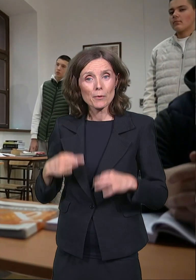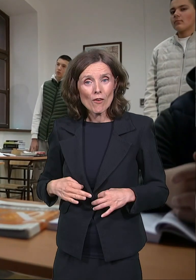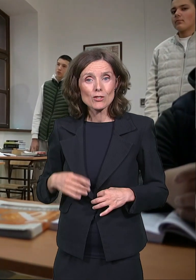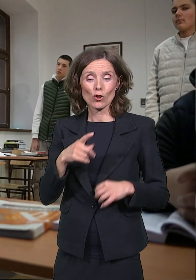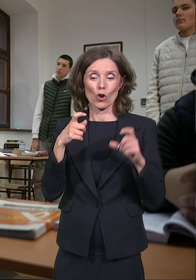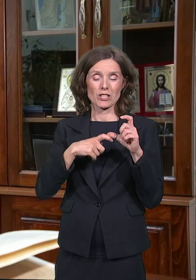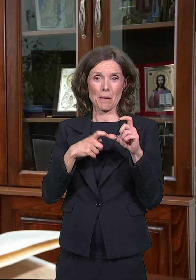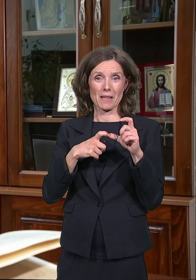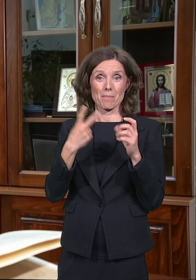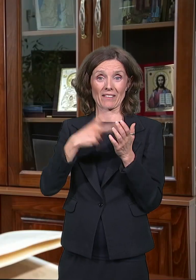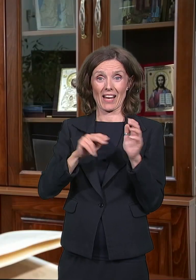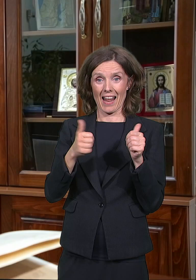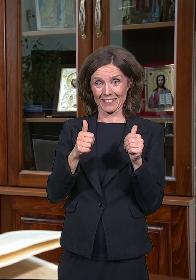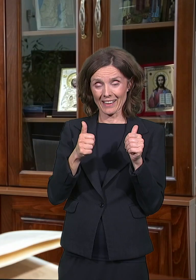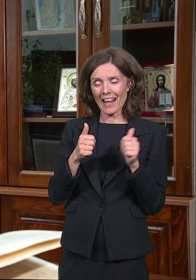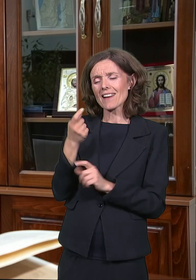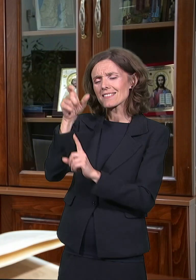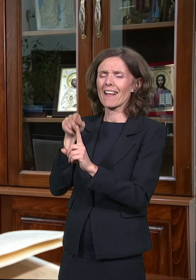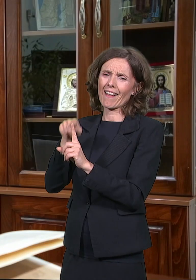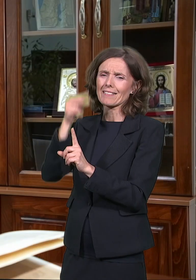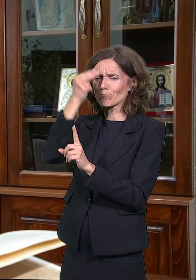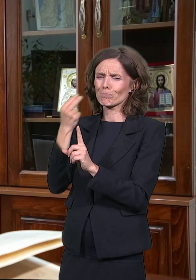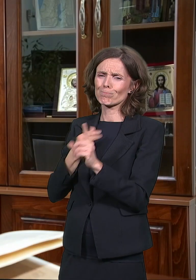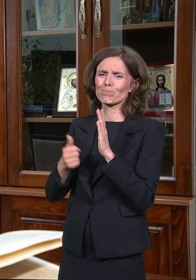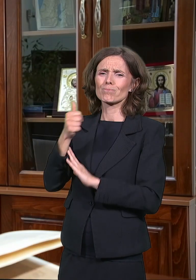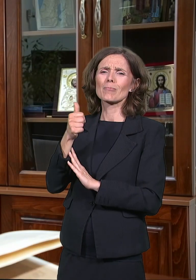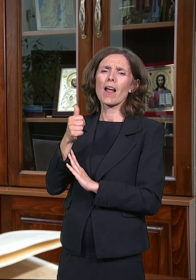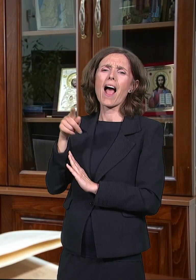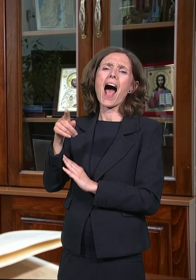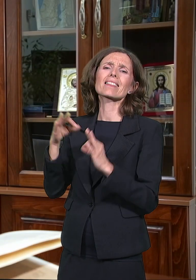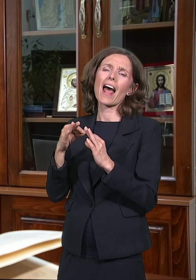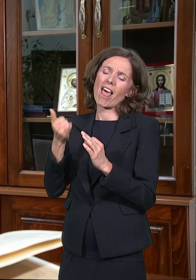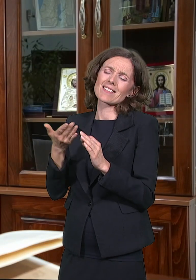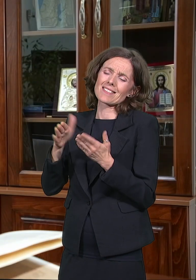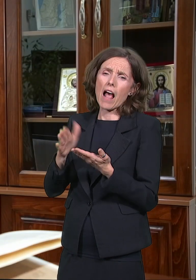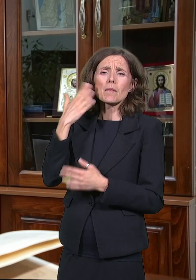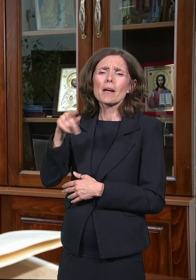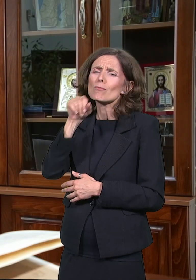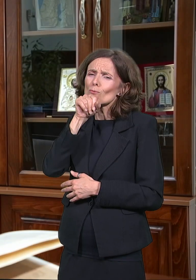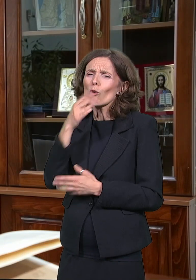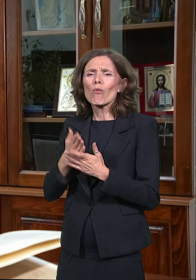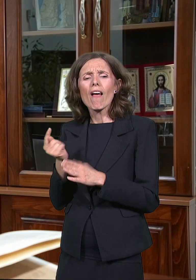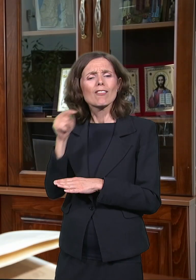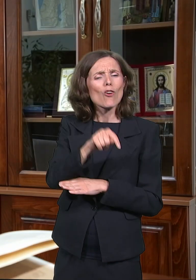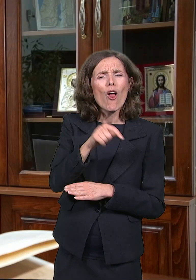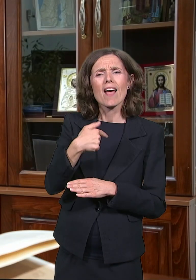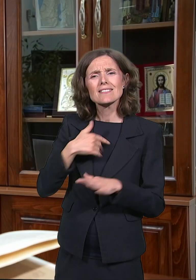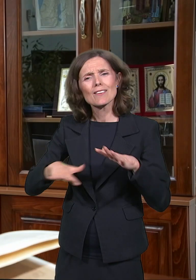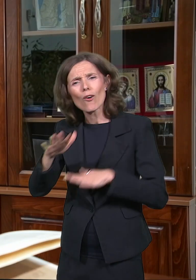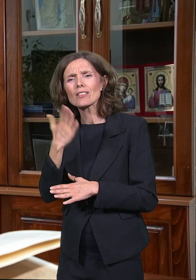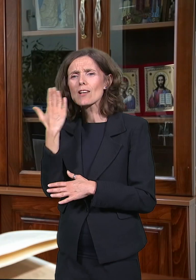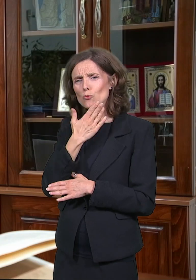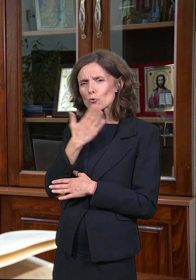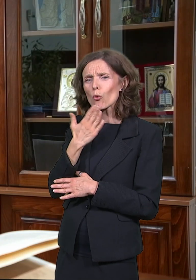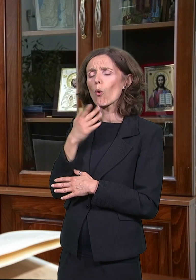vladika Tanasi je koji je ovdje mnogo puta dolazio i voleo je našu školu, naše bogoslovce, rekao